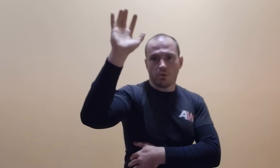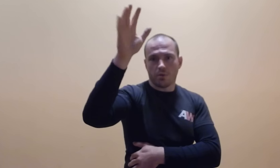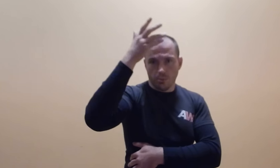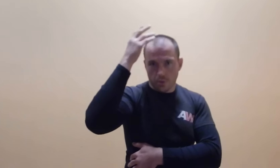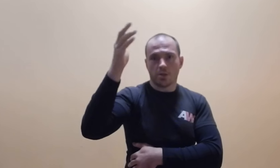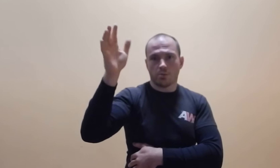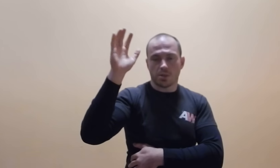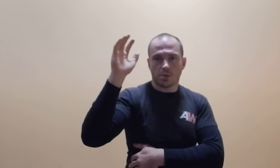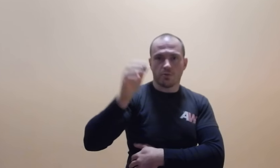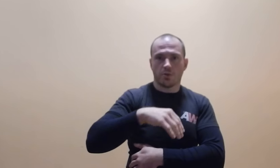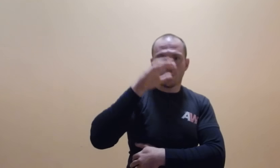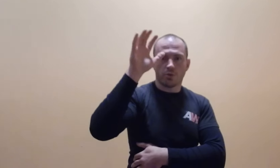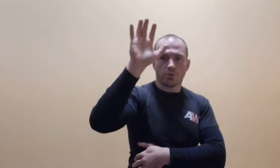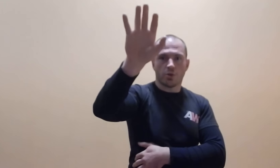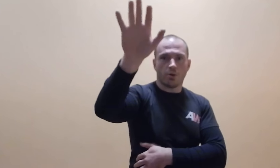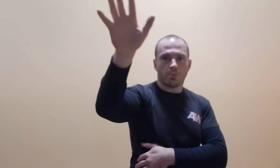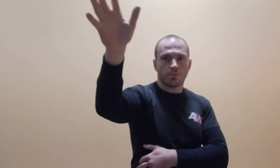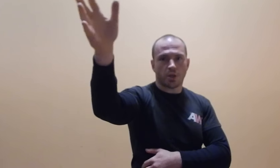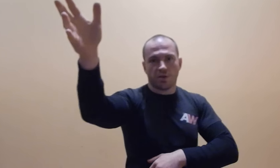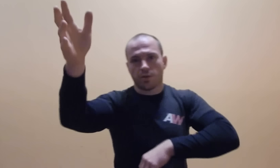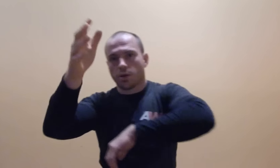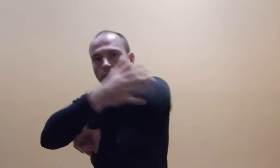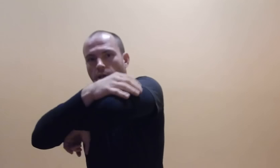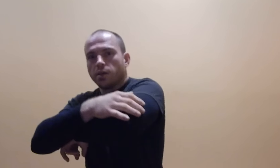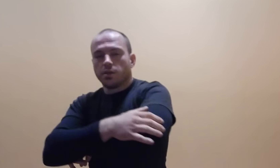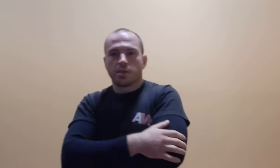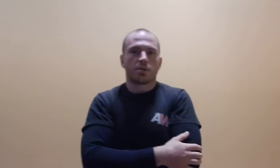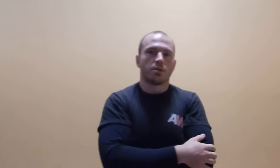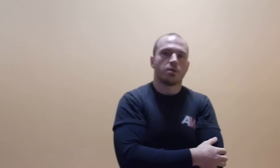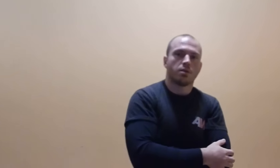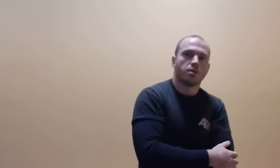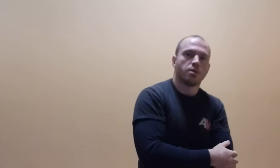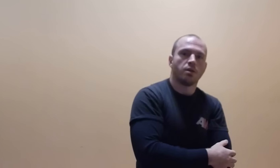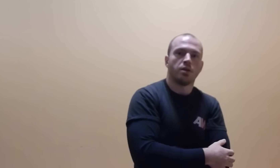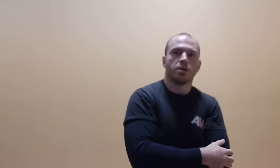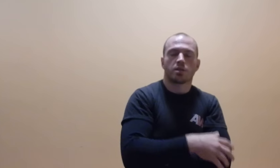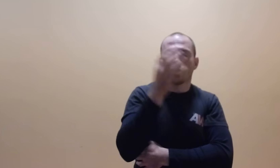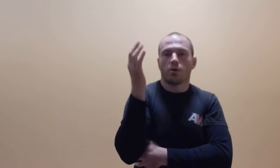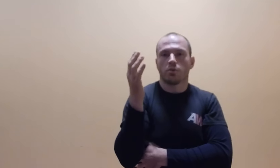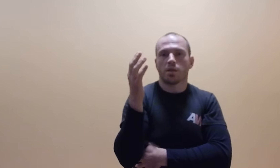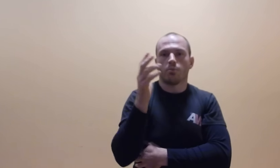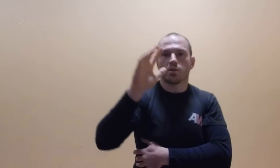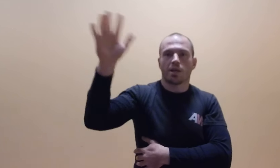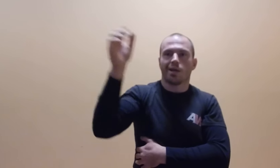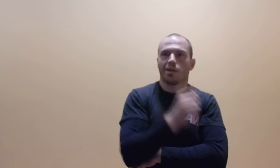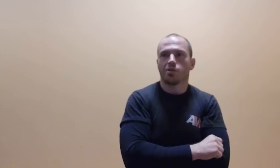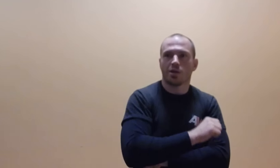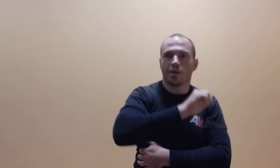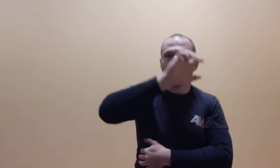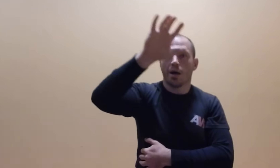głowie, bo tutaj chciał mnie z grzywki ściągnąć, hop, przechwyt i jest strzał. To samo, jest ręka, leci ręka,